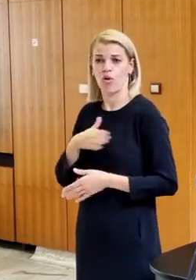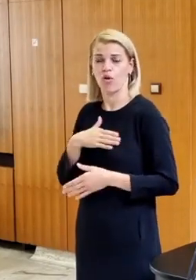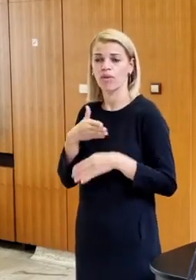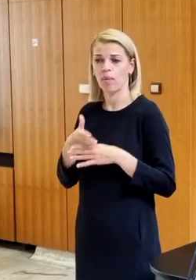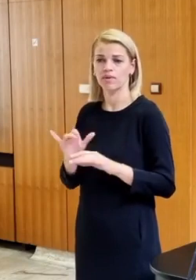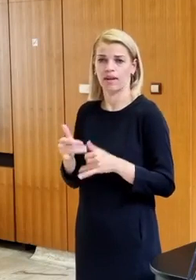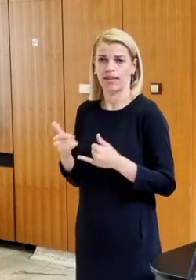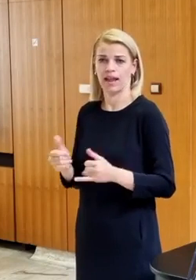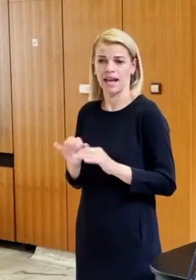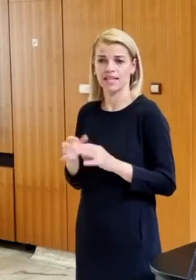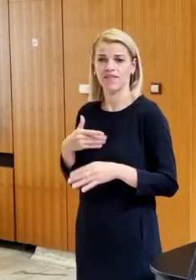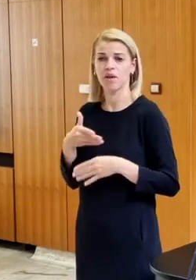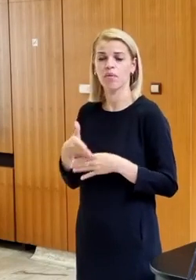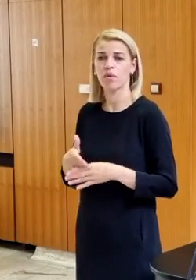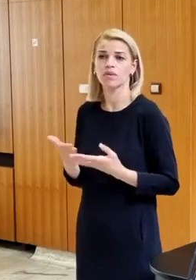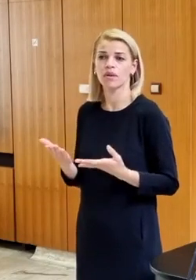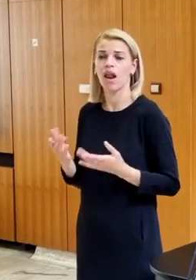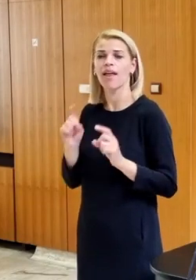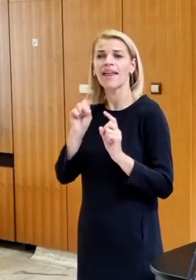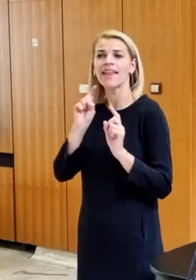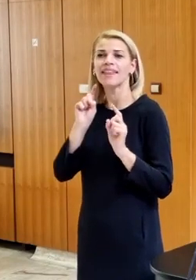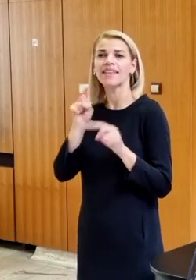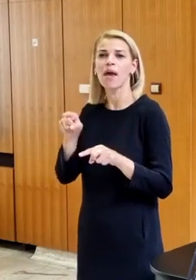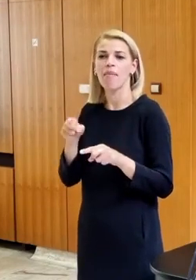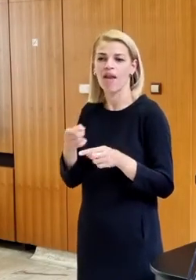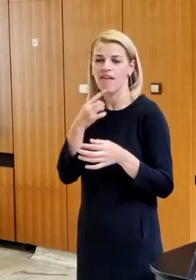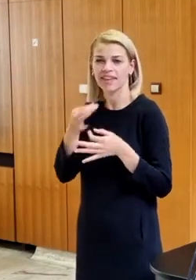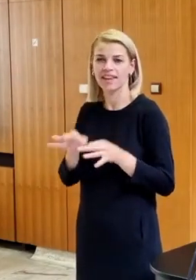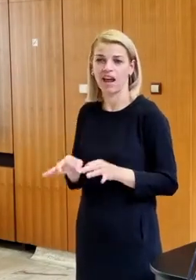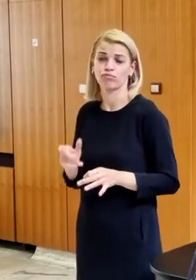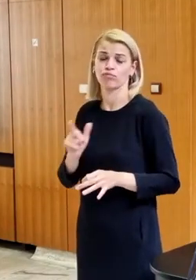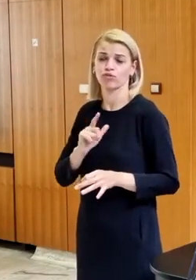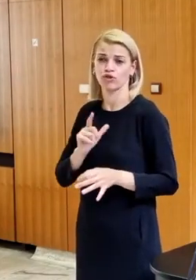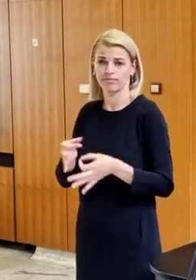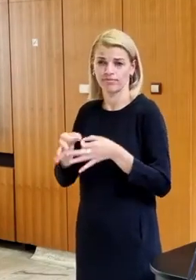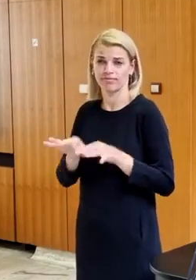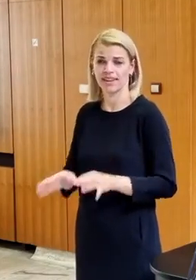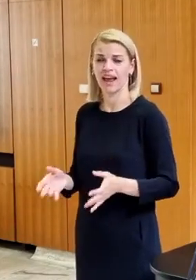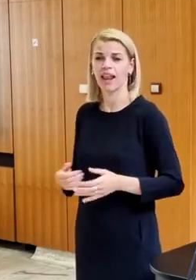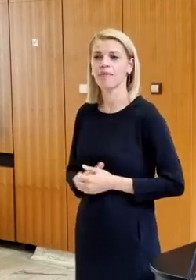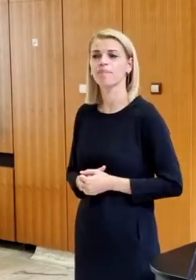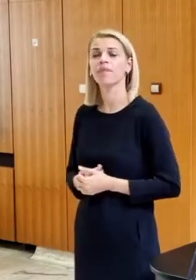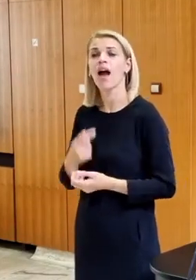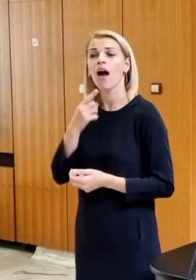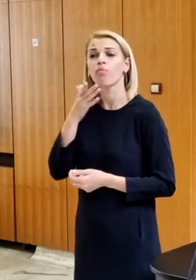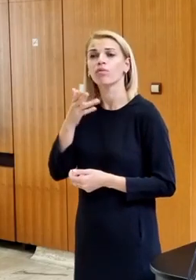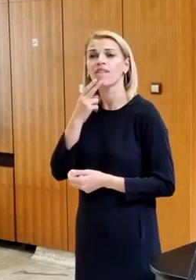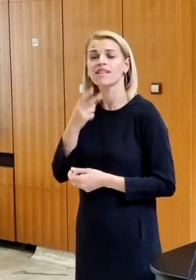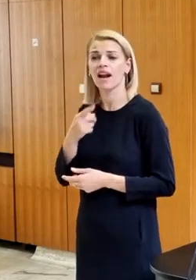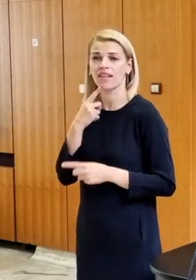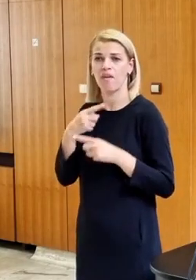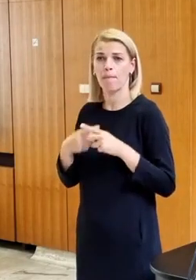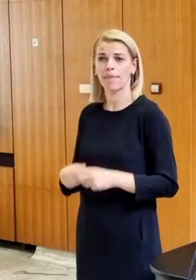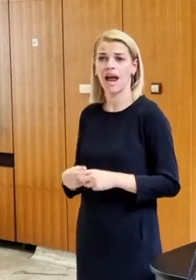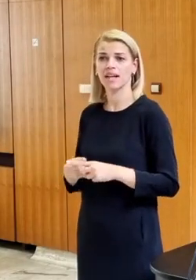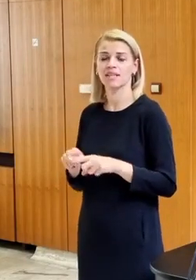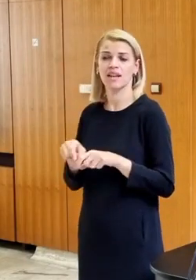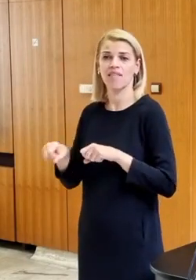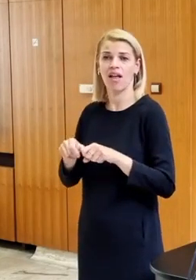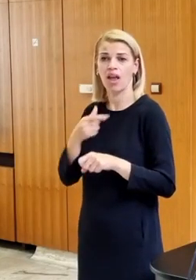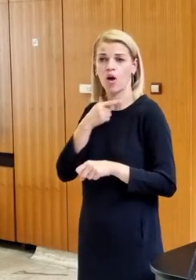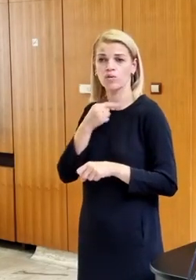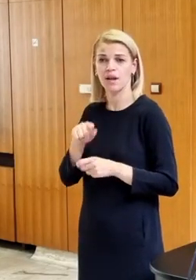tak sme ochotní aj teraz len diabolo v detailych, tak si počkávam detaily. Pán minister, ako bude vyzerať v praxi vlastne, vlastne vláda